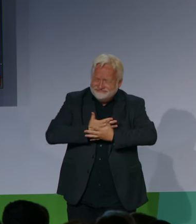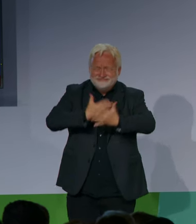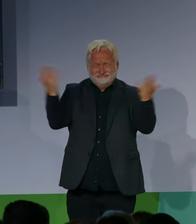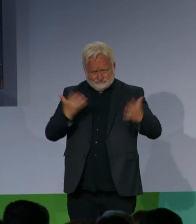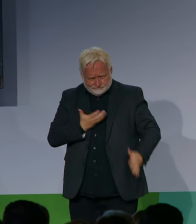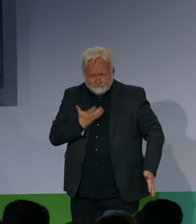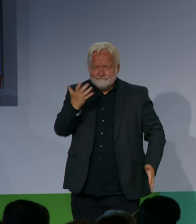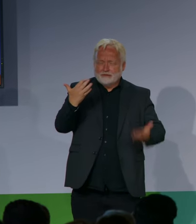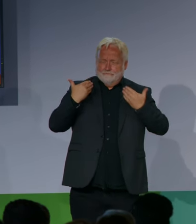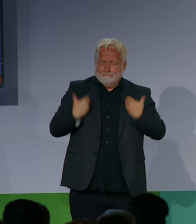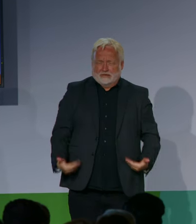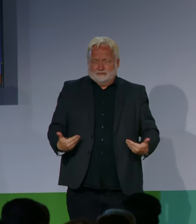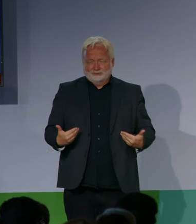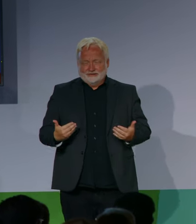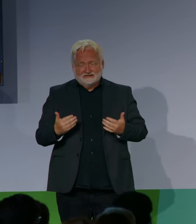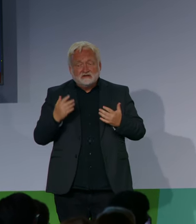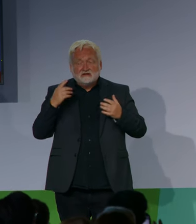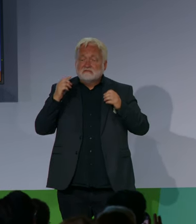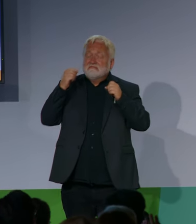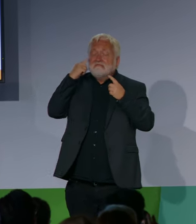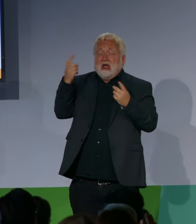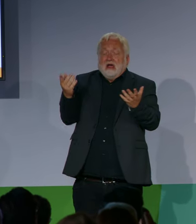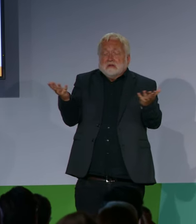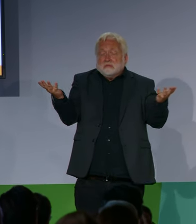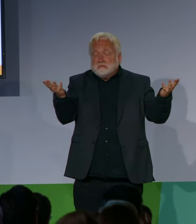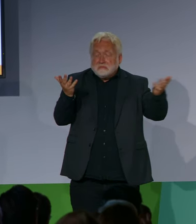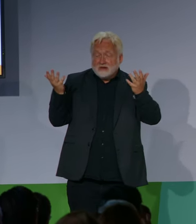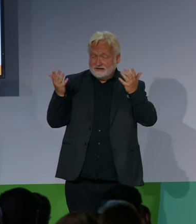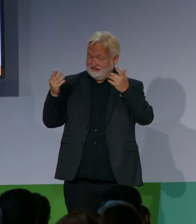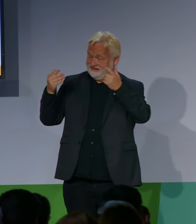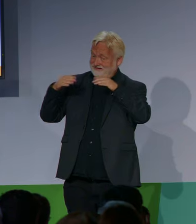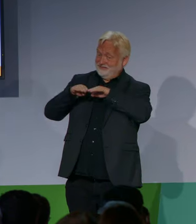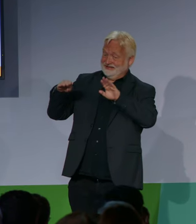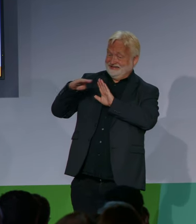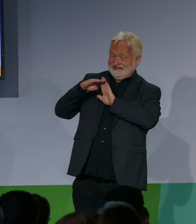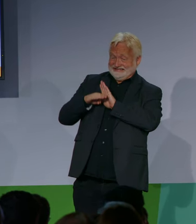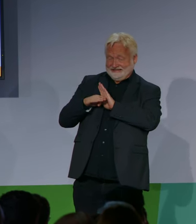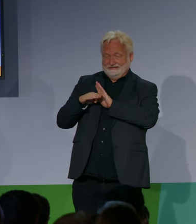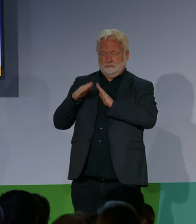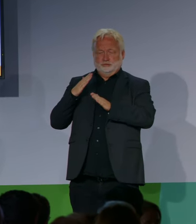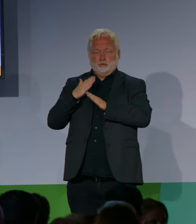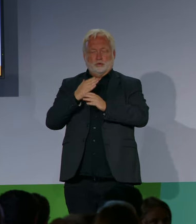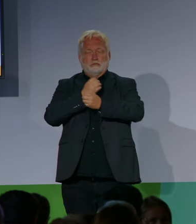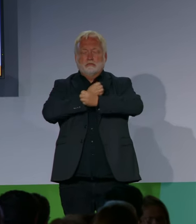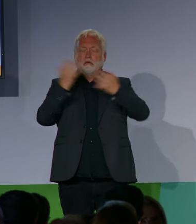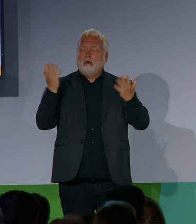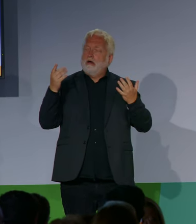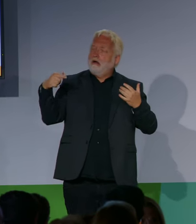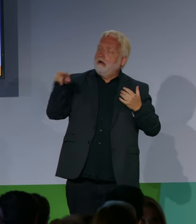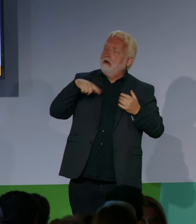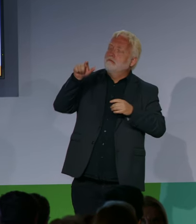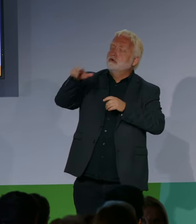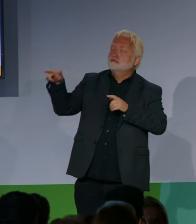worden. Doch wir wissen, dass es leider nicht so war. Unser Grundgesetz formuliert richtige und